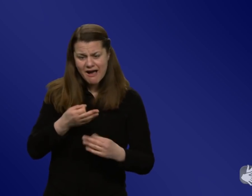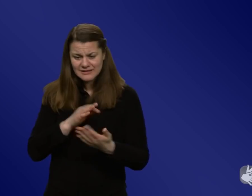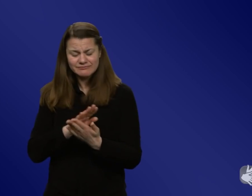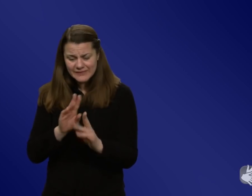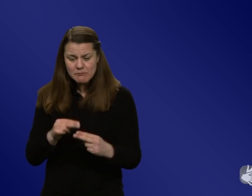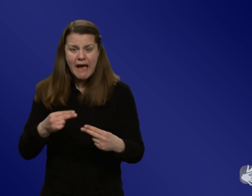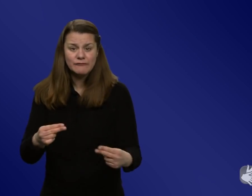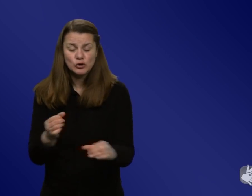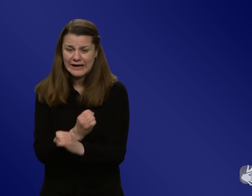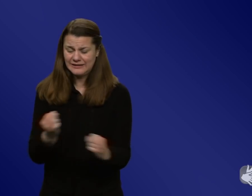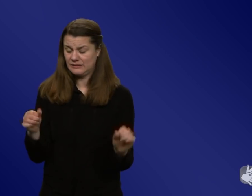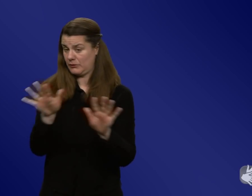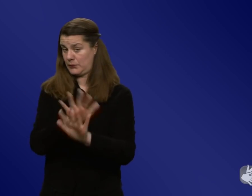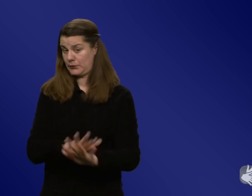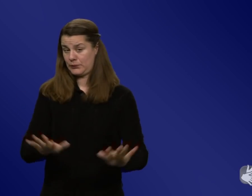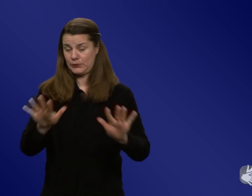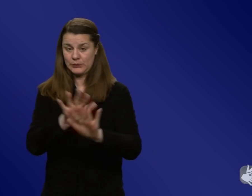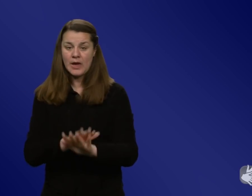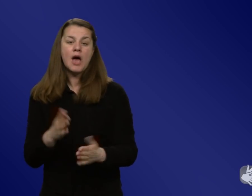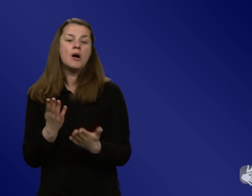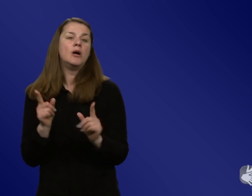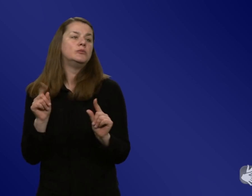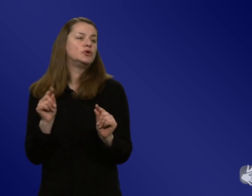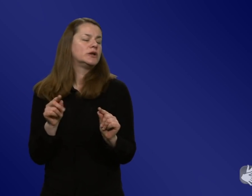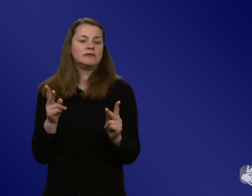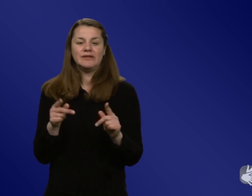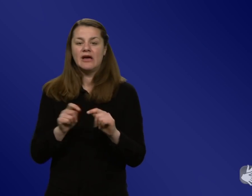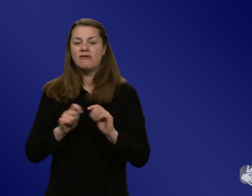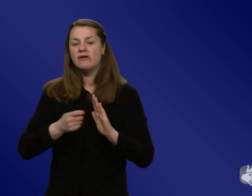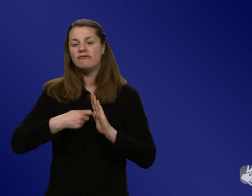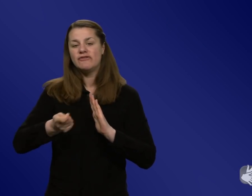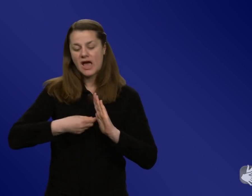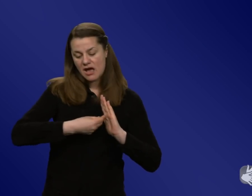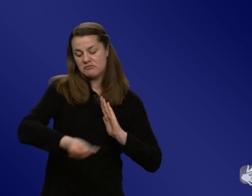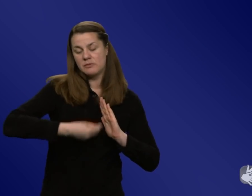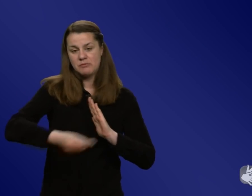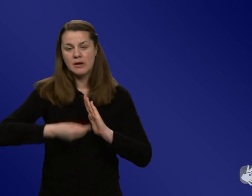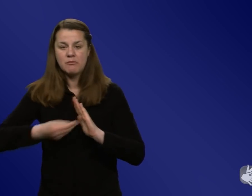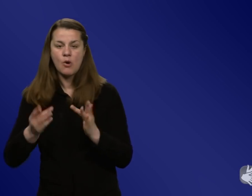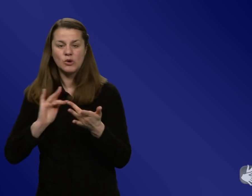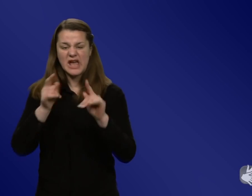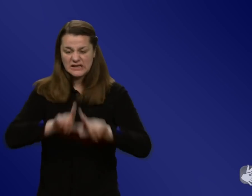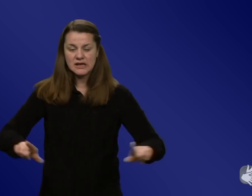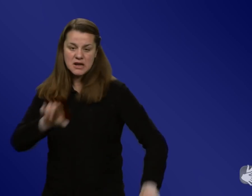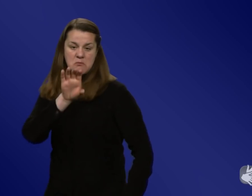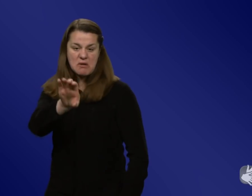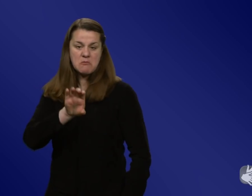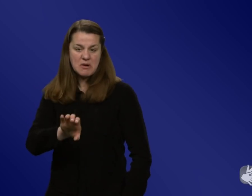immer wieder klar, es reicht halt nicht, Flyer in allen möglichen Fragen vorzuhalten und auf irgendeine Webseite zu parken, sondern man muss wirklich mit den